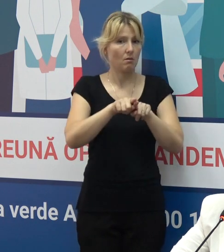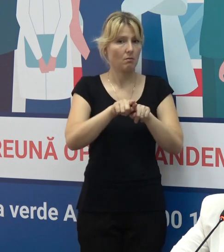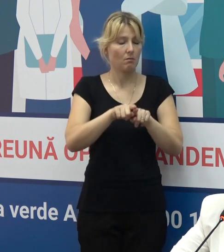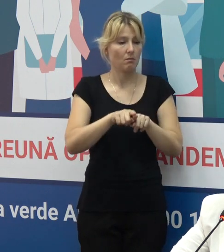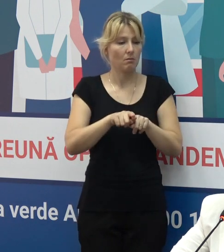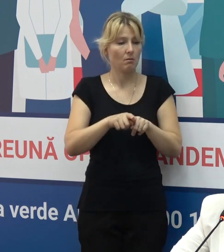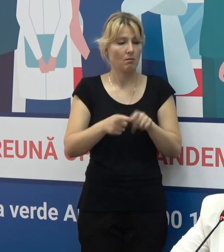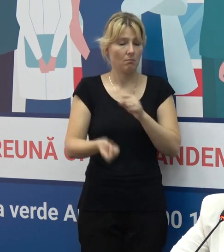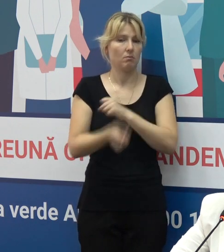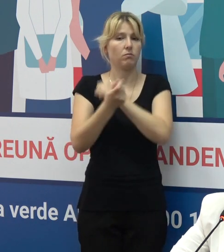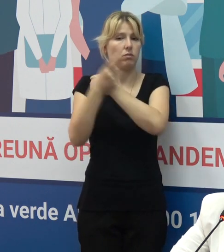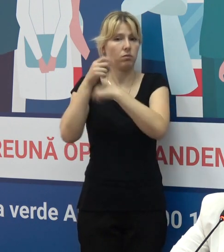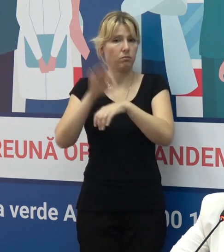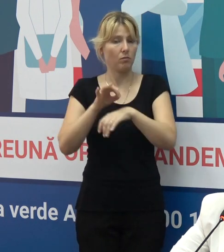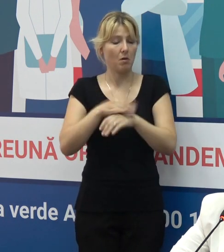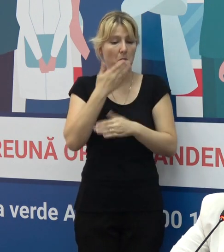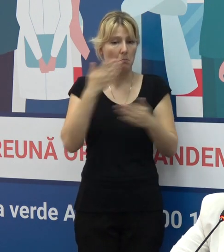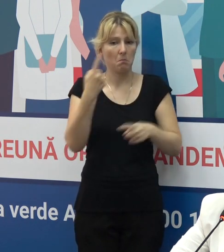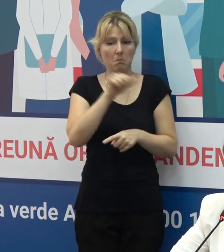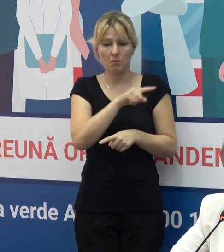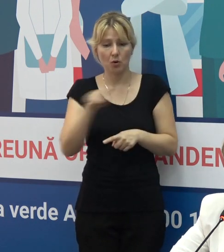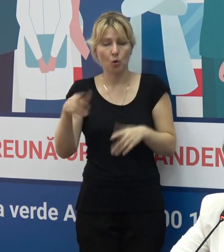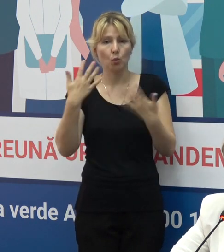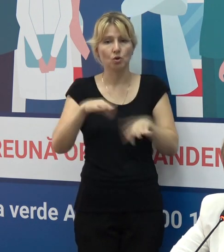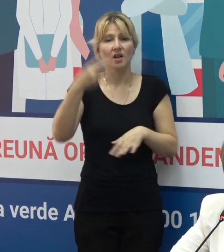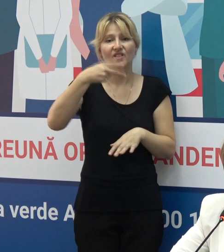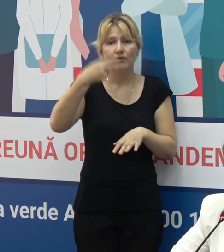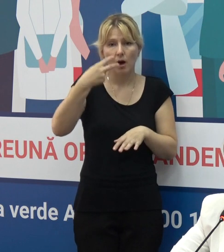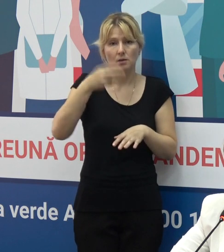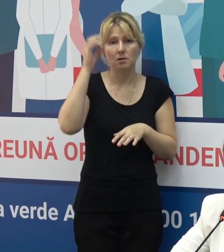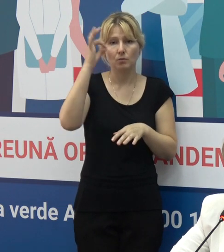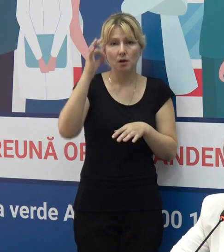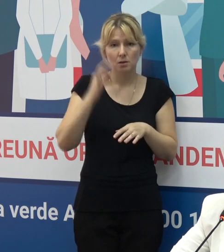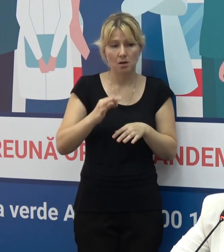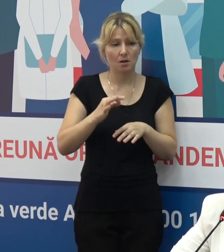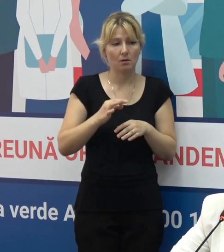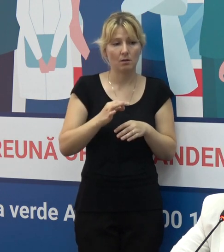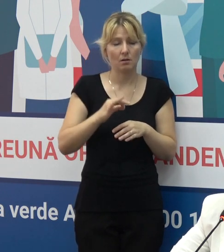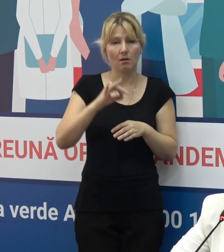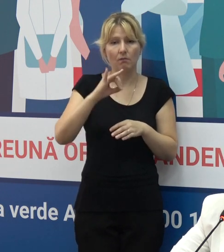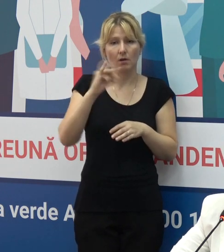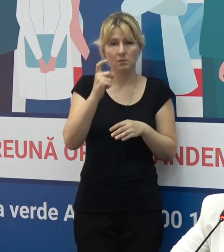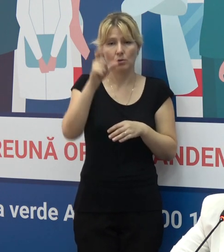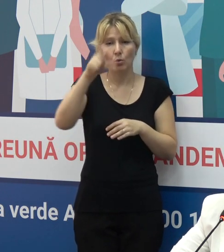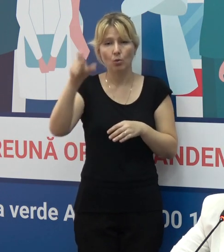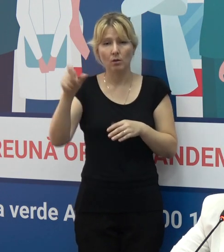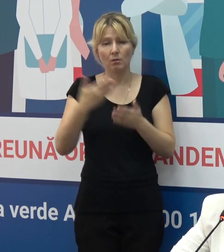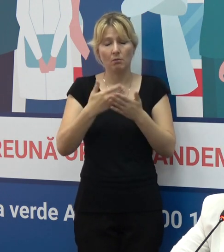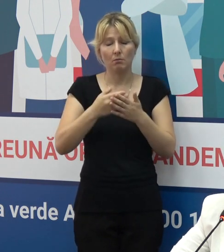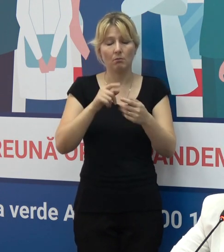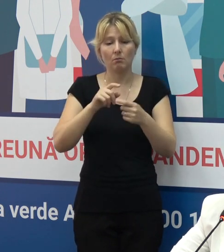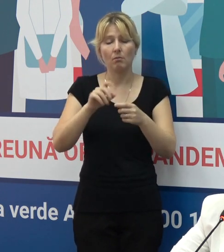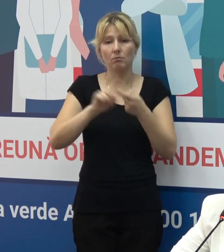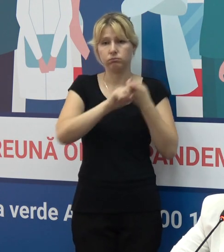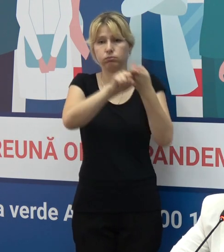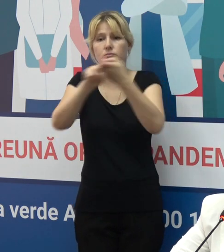așa mod, ultima săptămână, mai mult de 20% în rândul populației cu o boală COVID-19